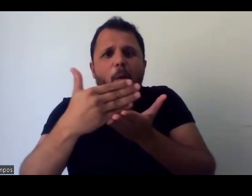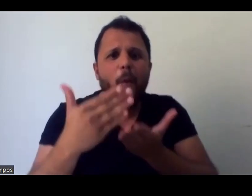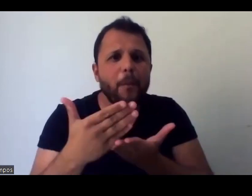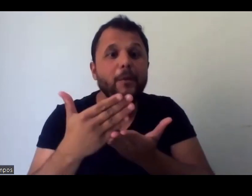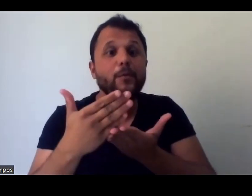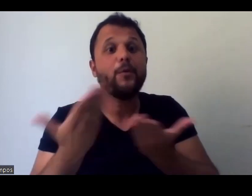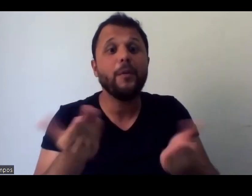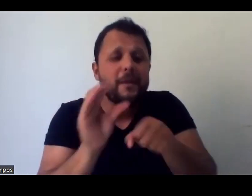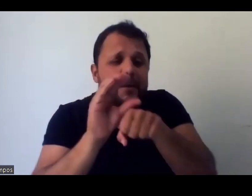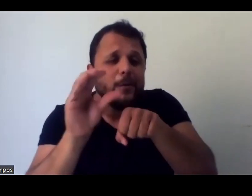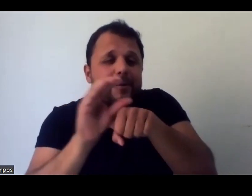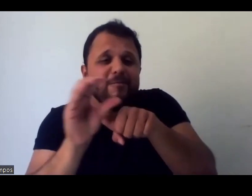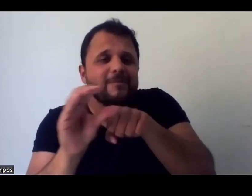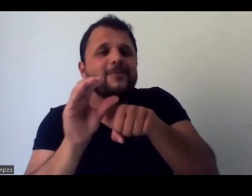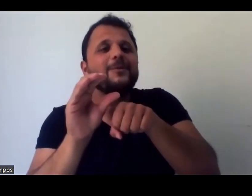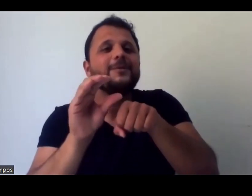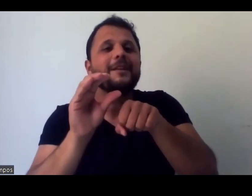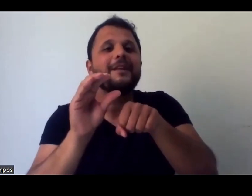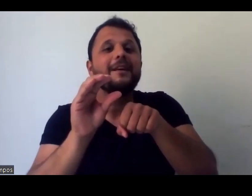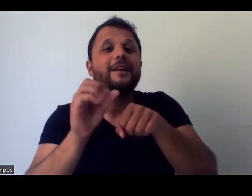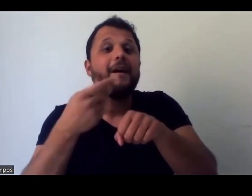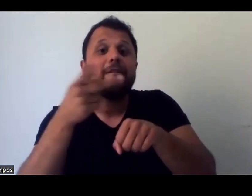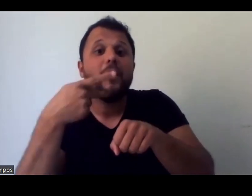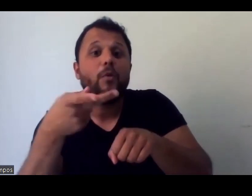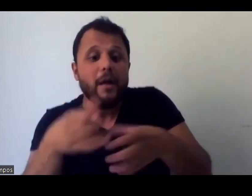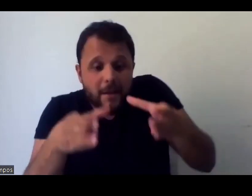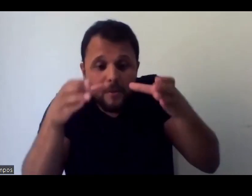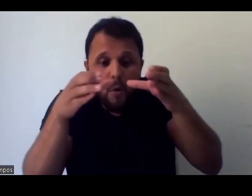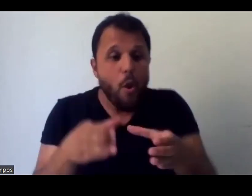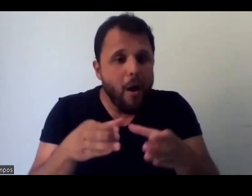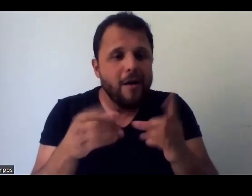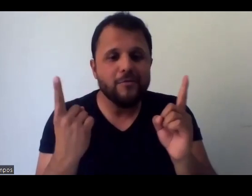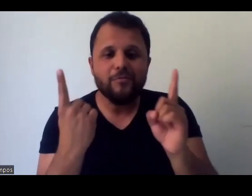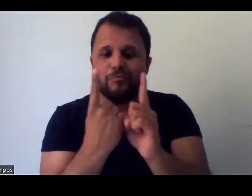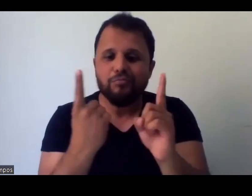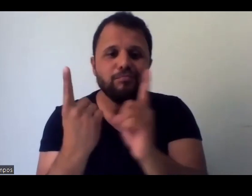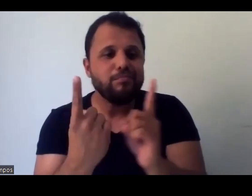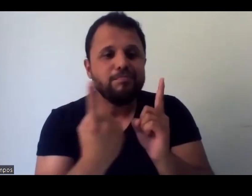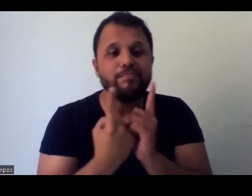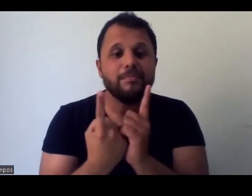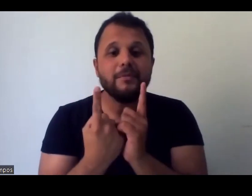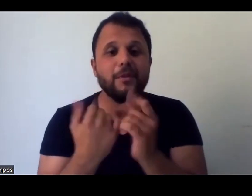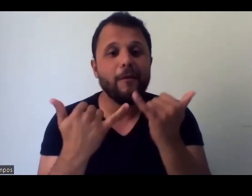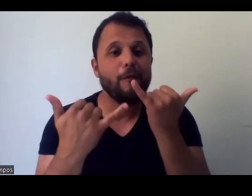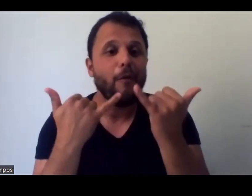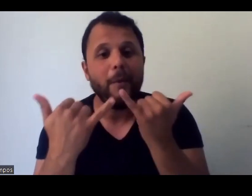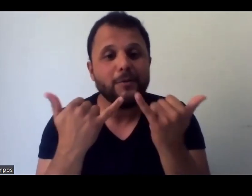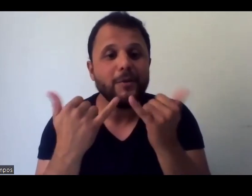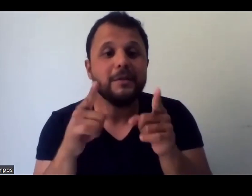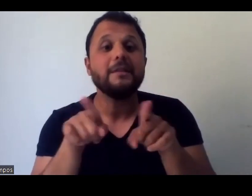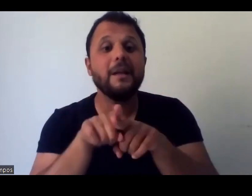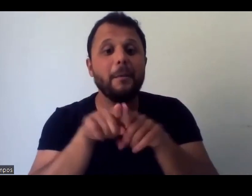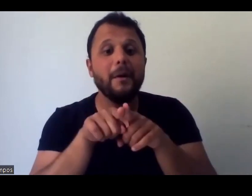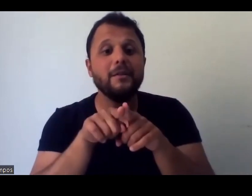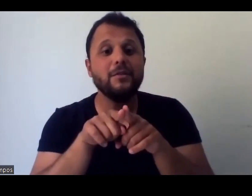do minicurso e falando de um repositório, né, de um lugar de encontro, né, das informações, das iniciativas. Bom, eu